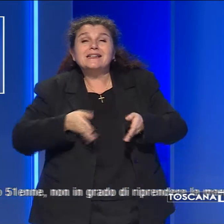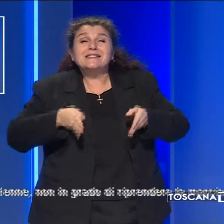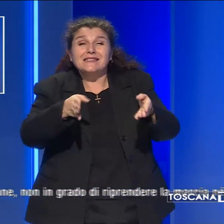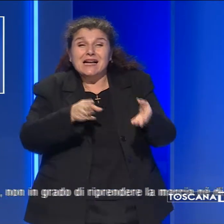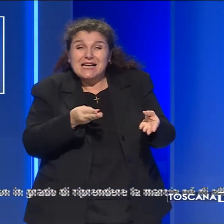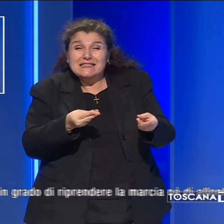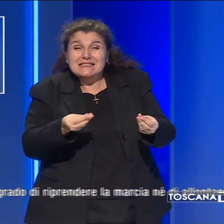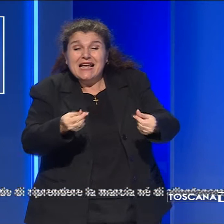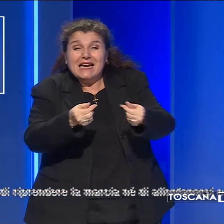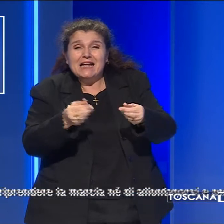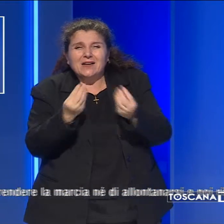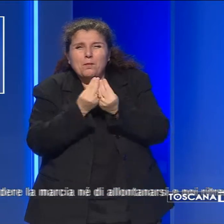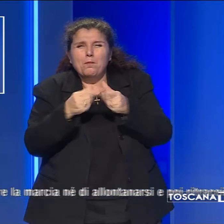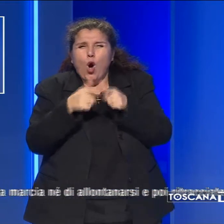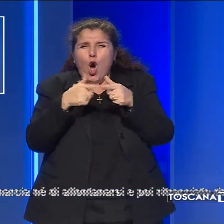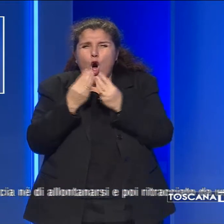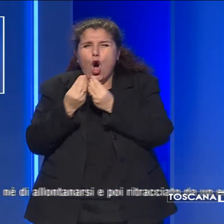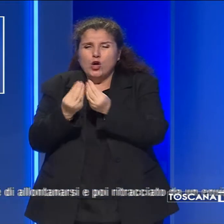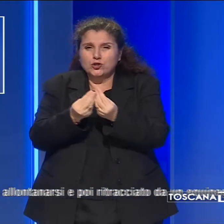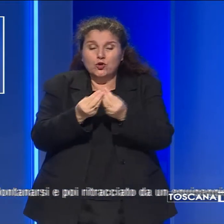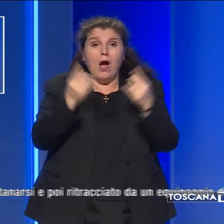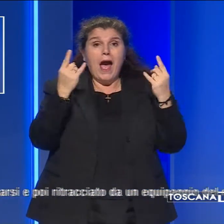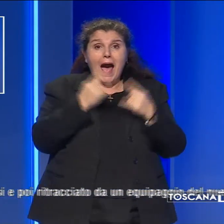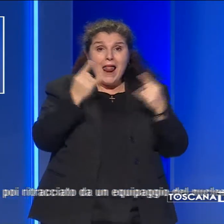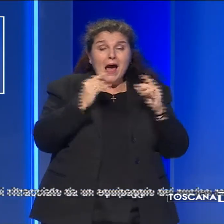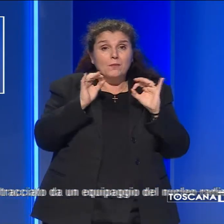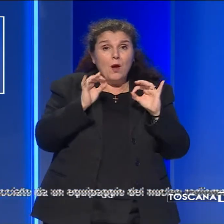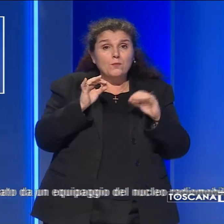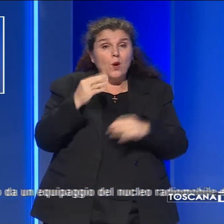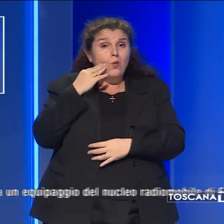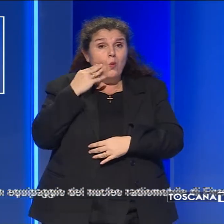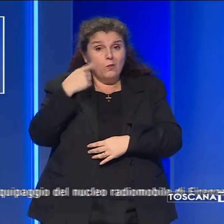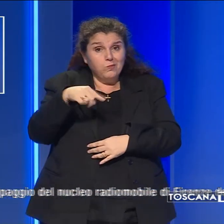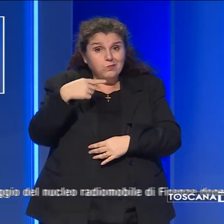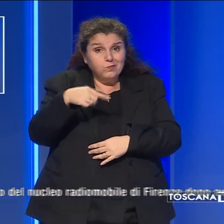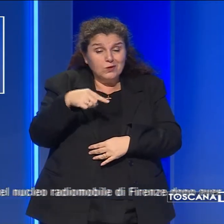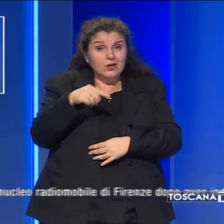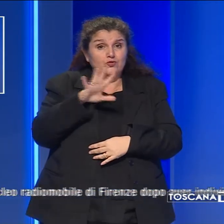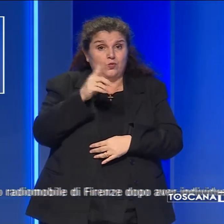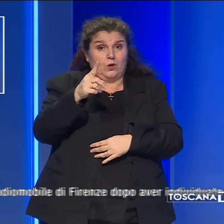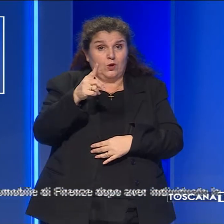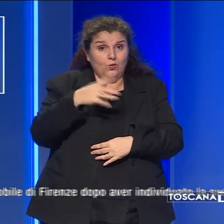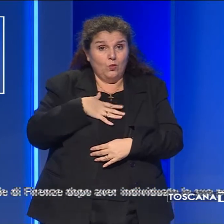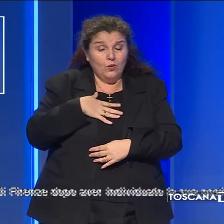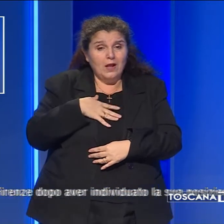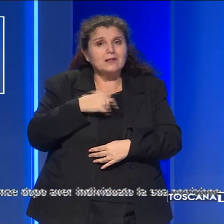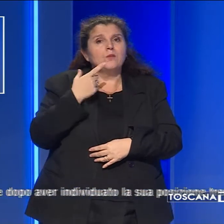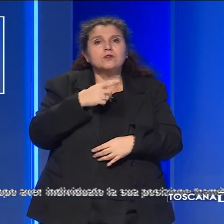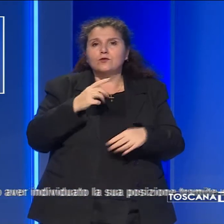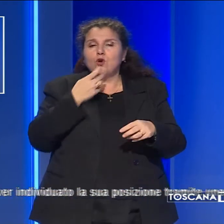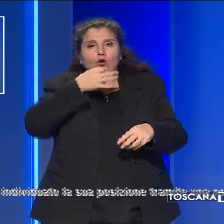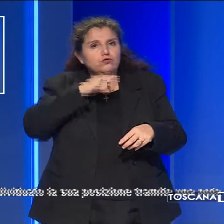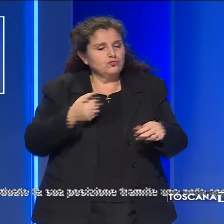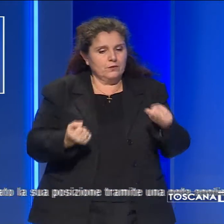una zona boschiva. A dare l'allarme lo stesso 51enne, non in grado di riprendere la marcia e